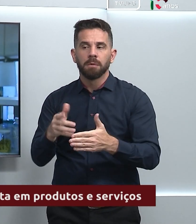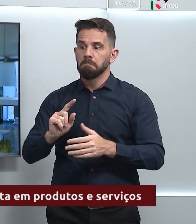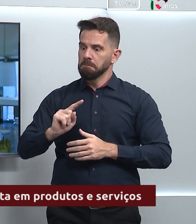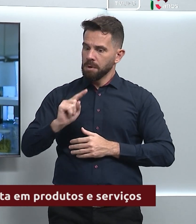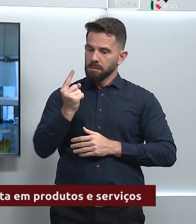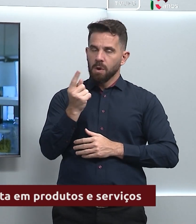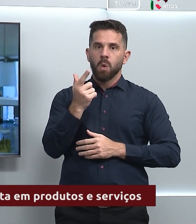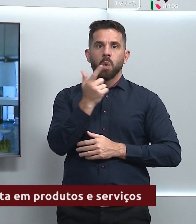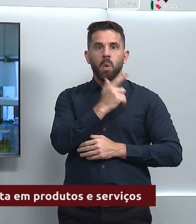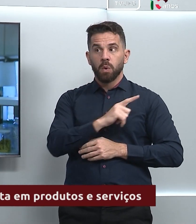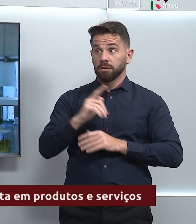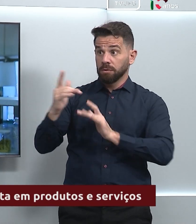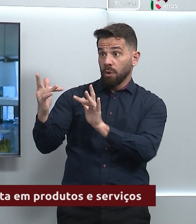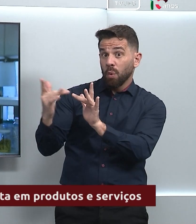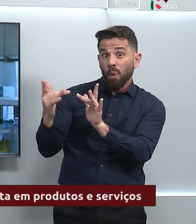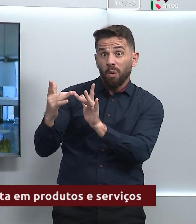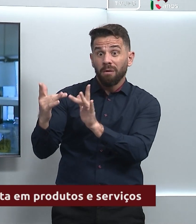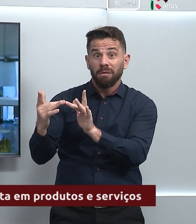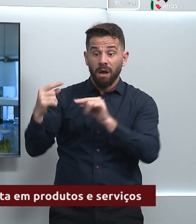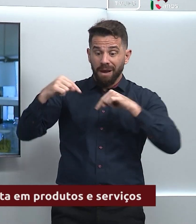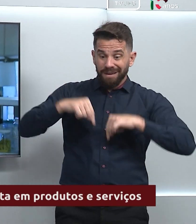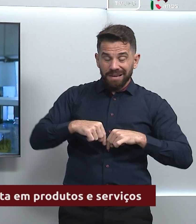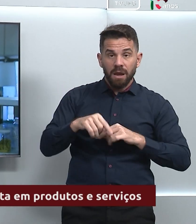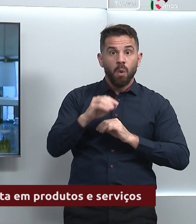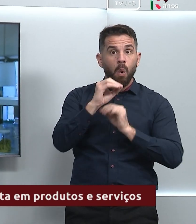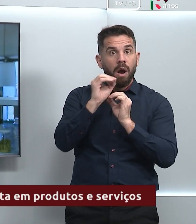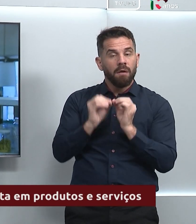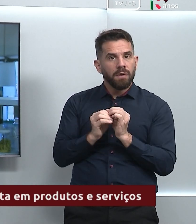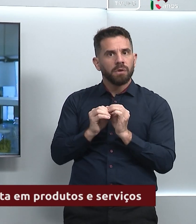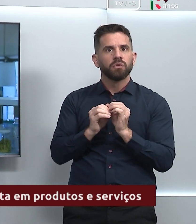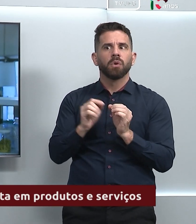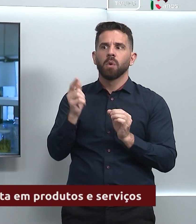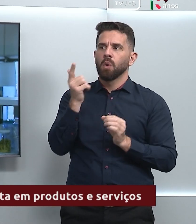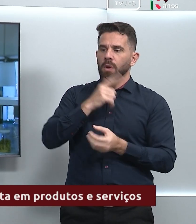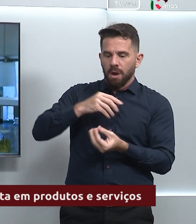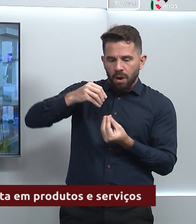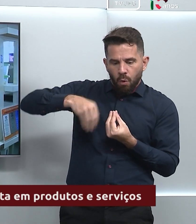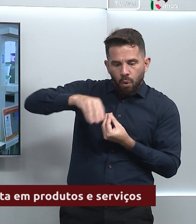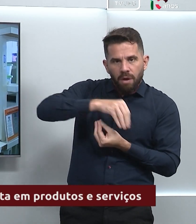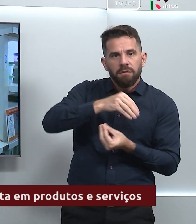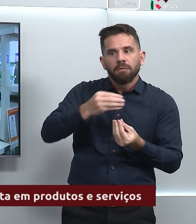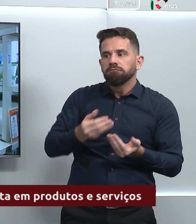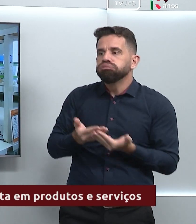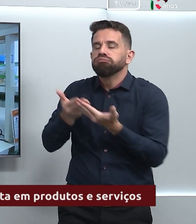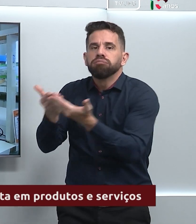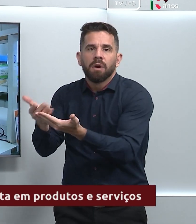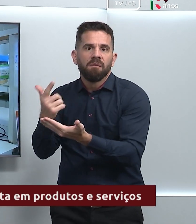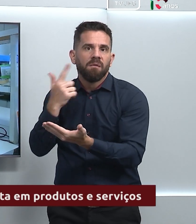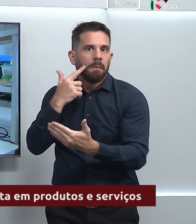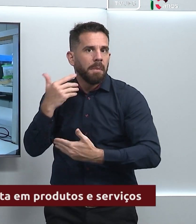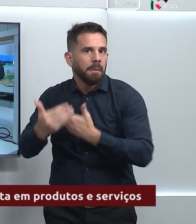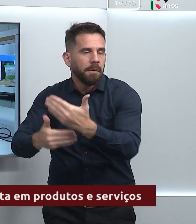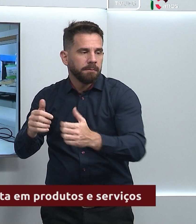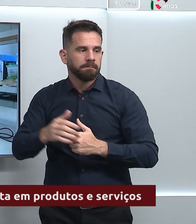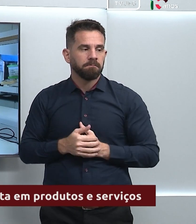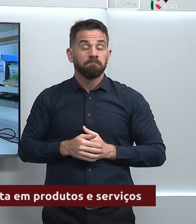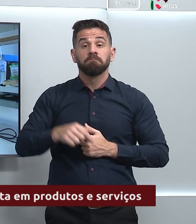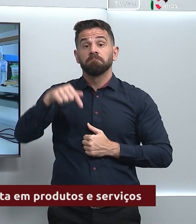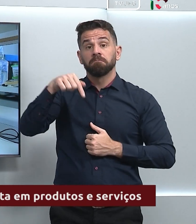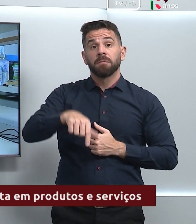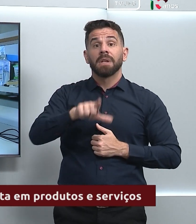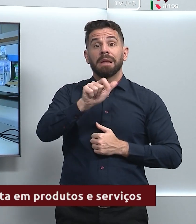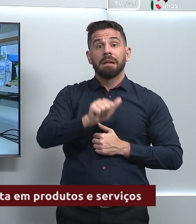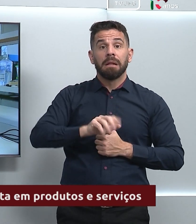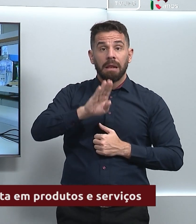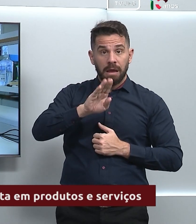um contato de uma empresa para receber fungos da nossa coleção. Aqui no Laboratório de Patologia de